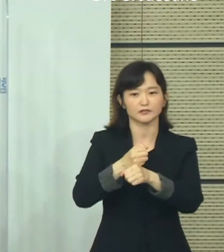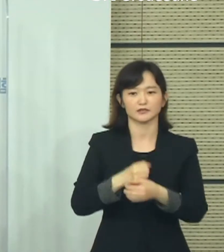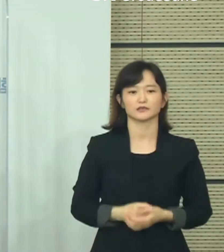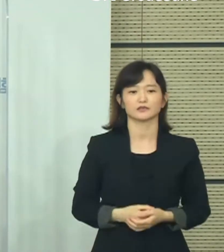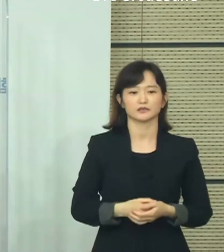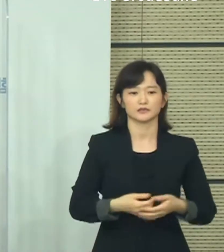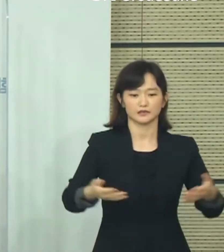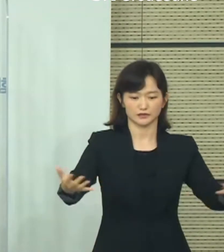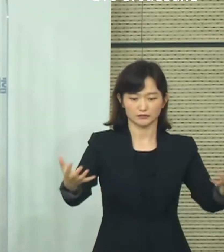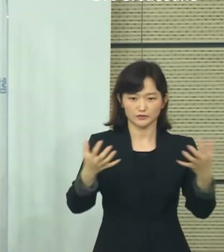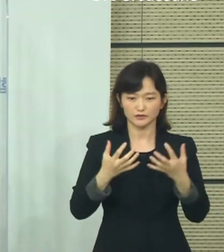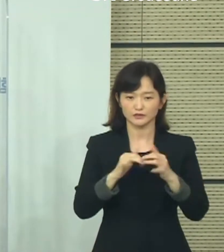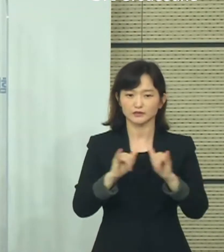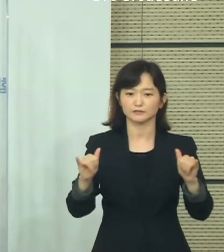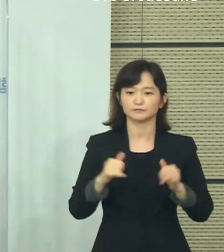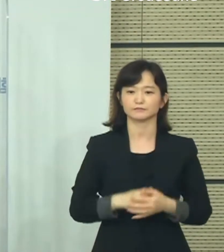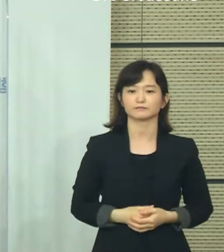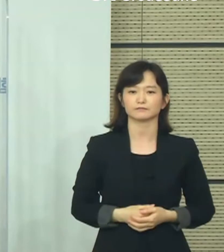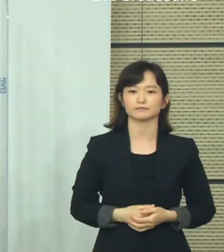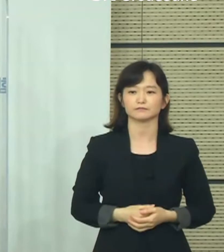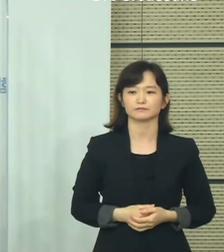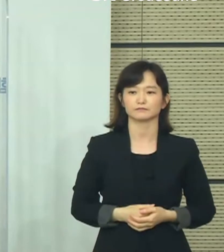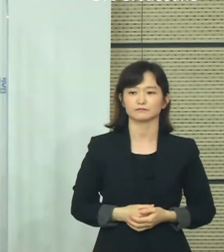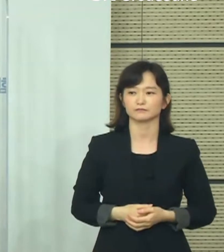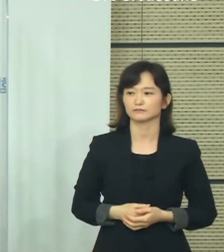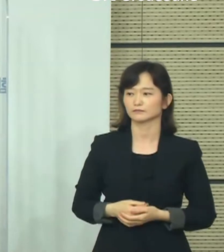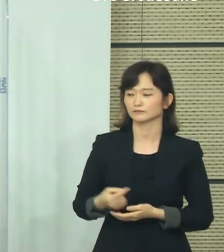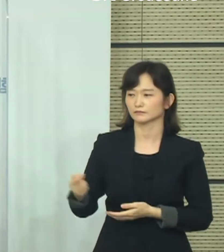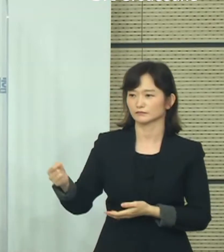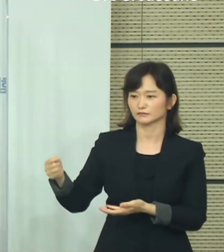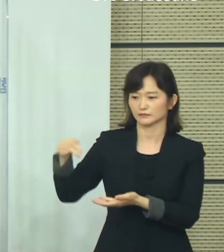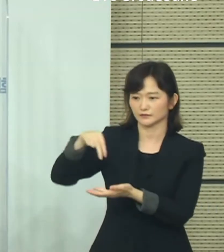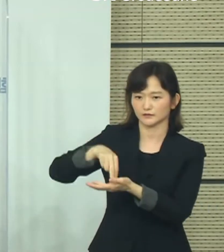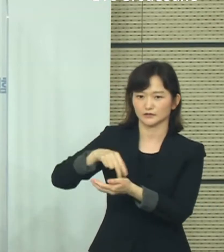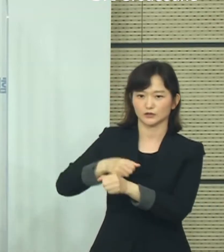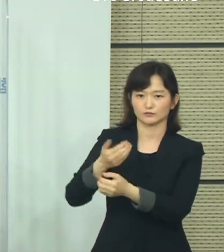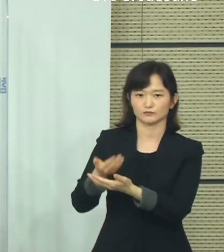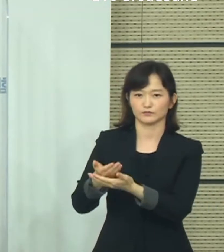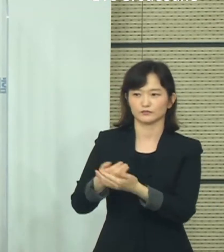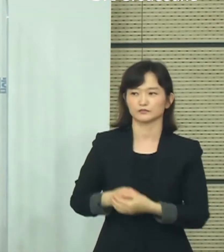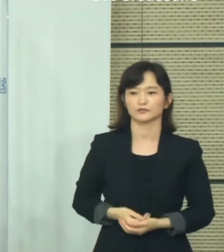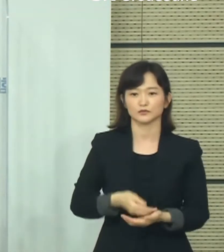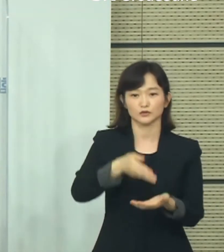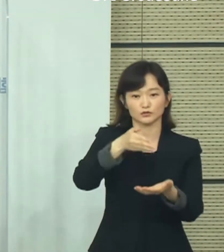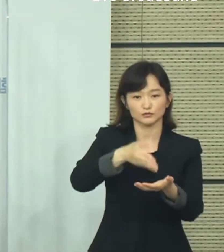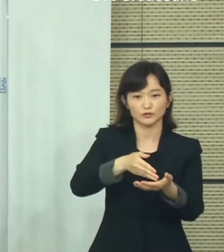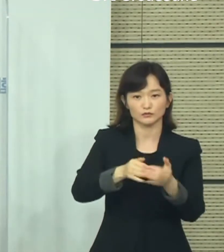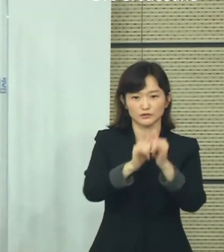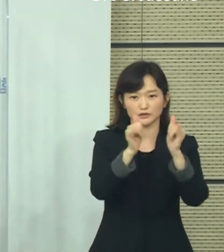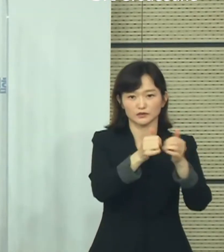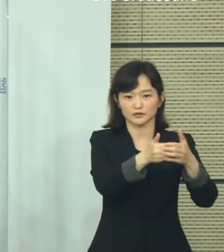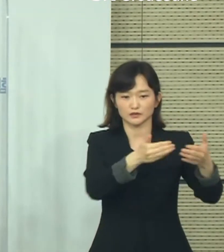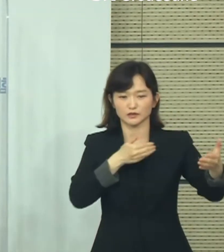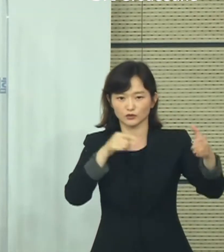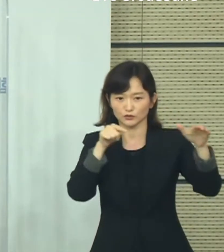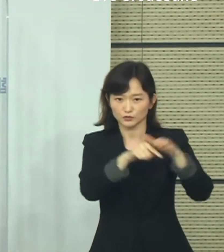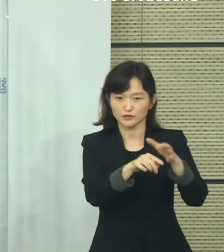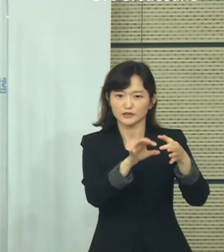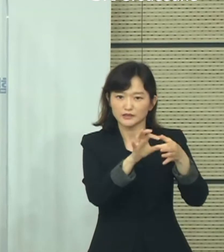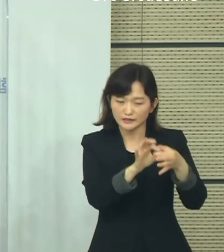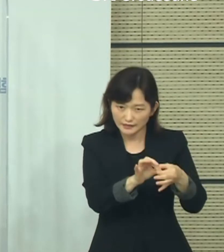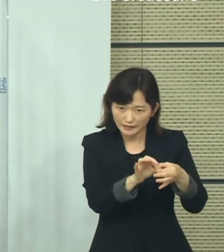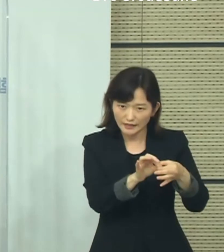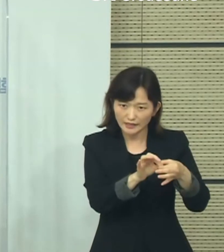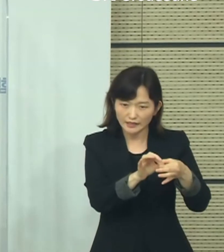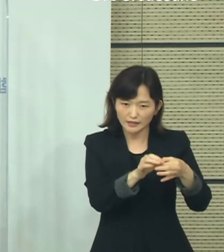백석자분들께서는 단상 위로 올라와 주시기 바랍니다. 브리핑은 사회적 거리 두기 조치로 인해 비대면으로 진행되고